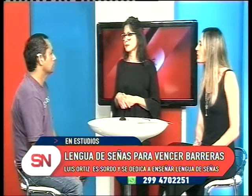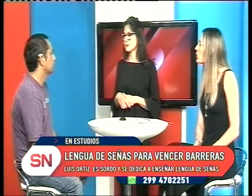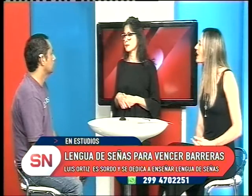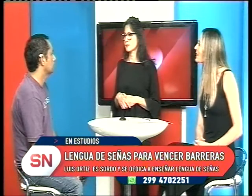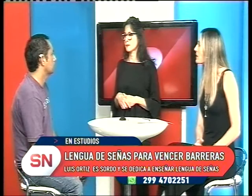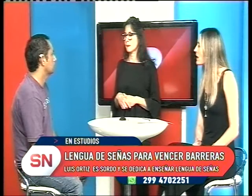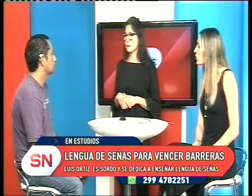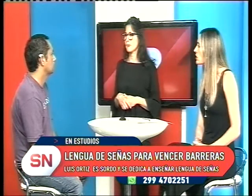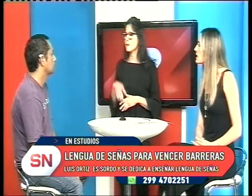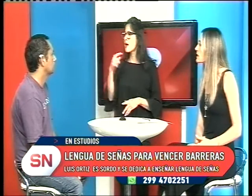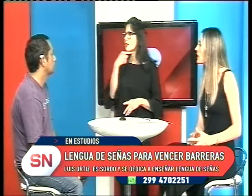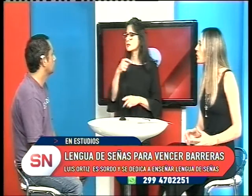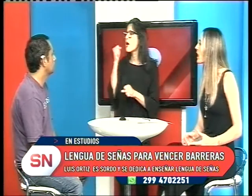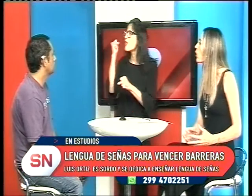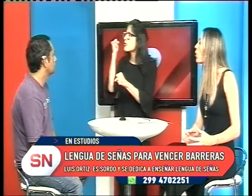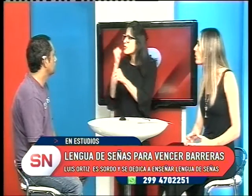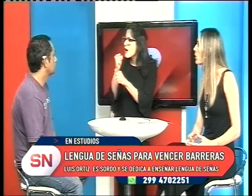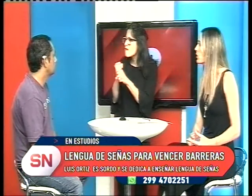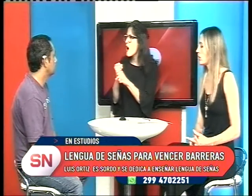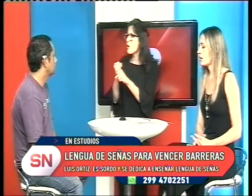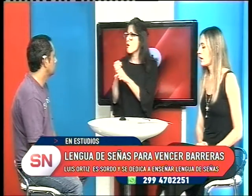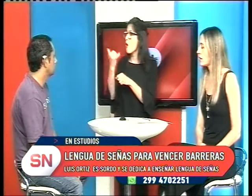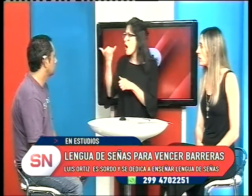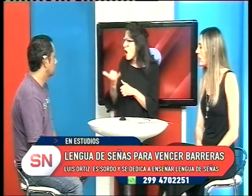al trabajo, ¿tienen salida laboral, cupo laboral?